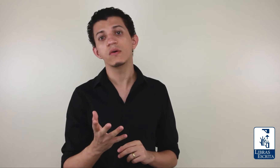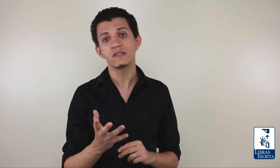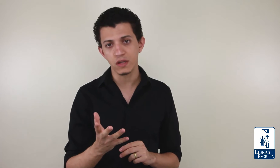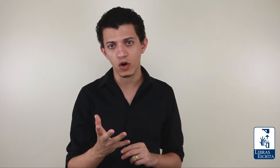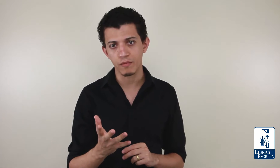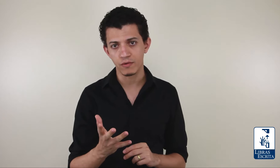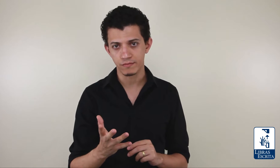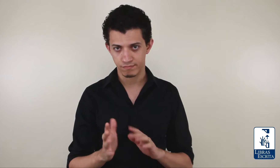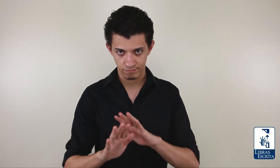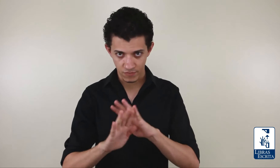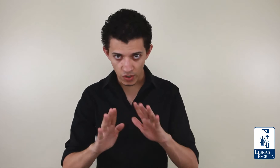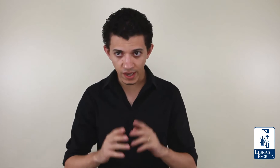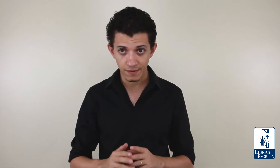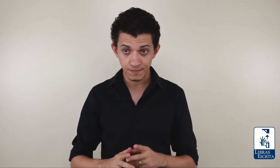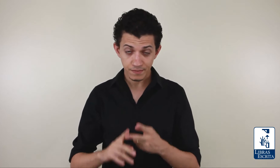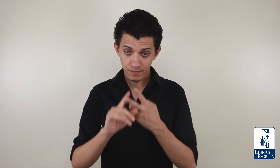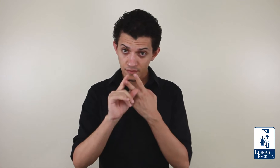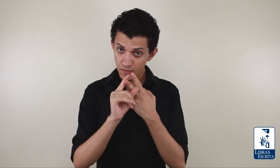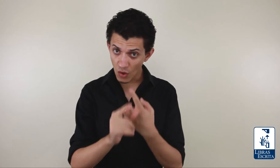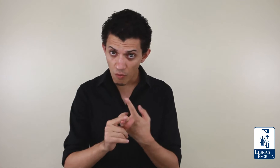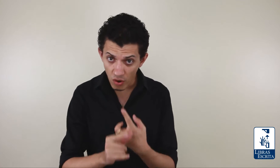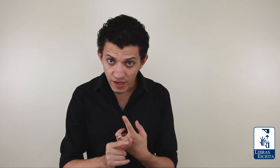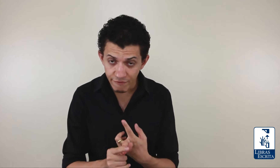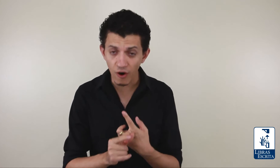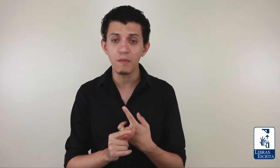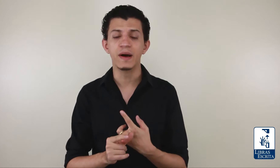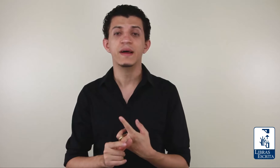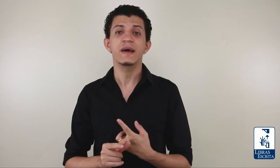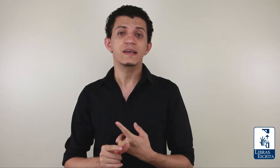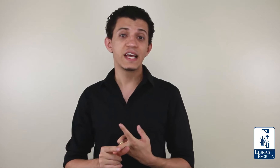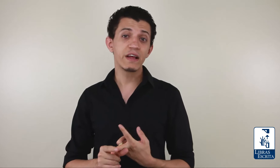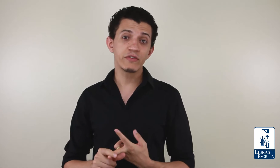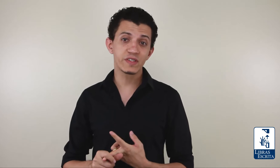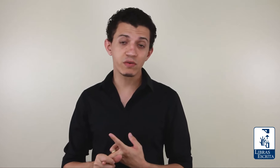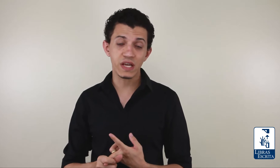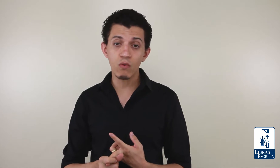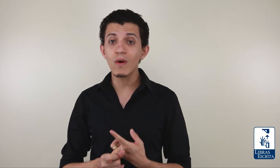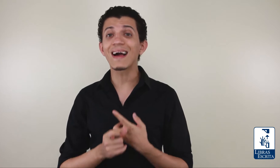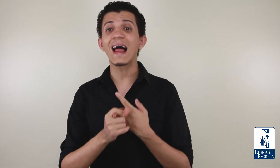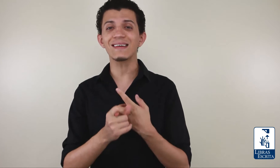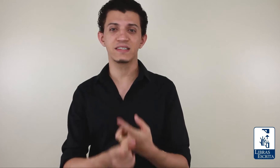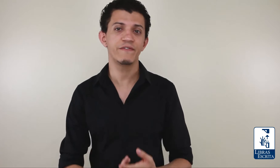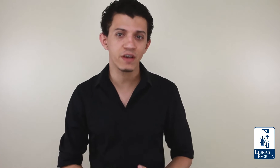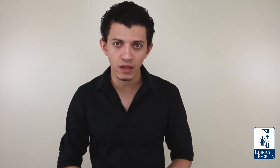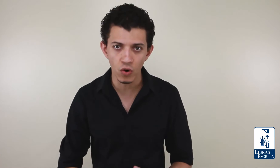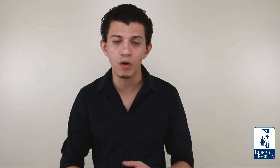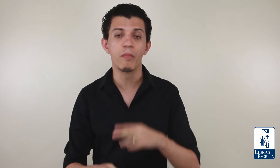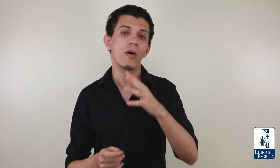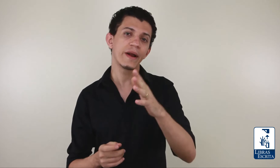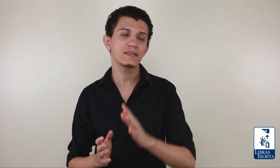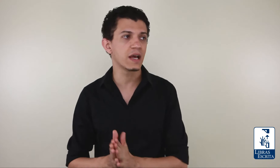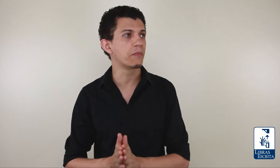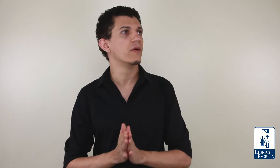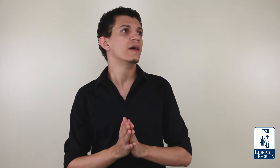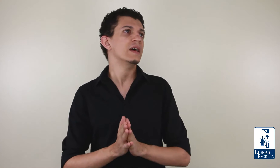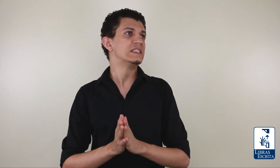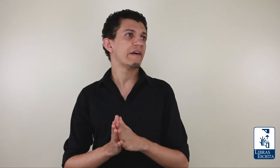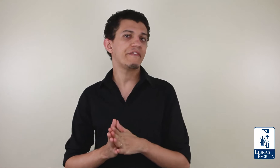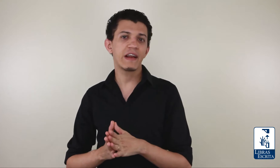sinônimo, ok? Uma outra forma seria de você usar um classificador. Por exemplo, você vai falar